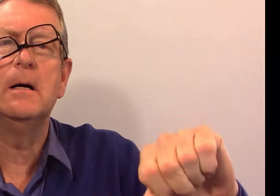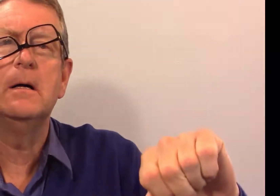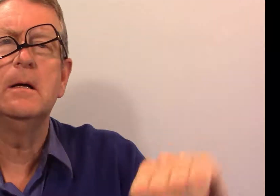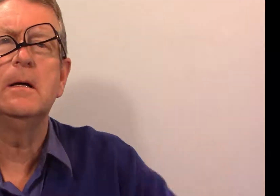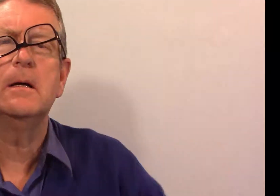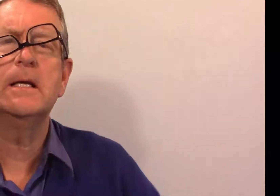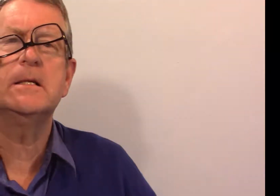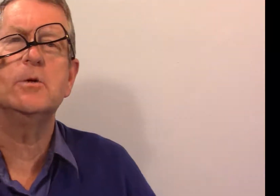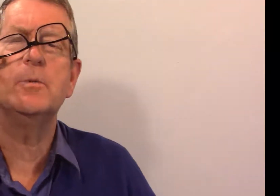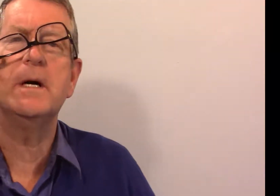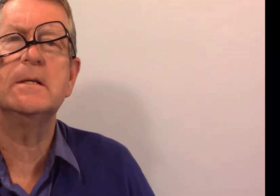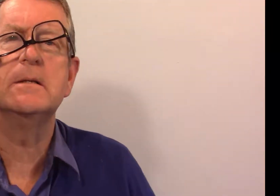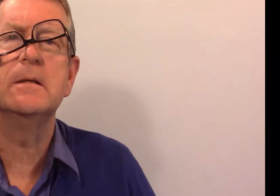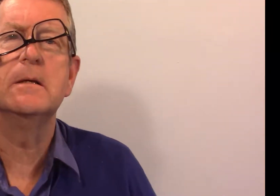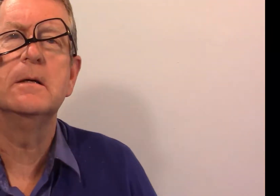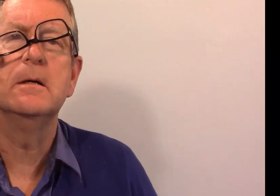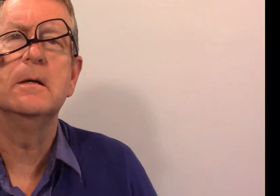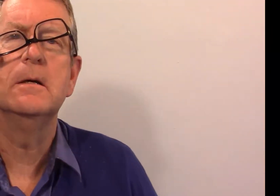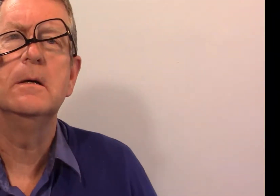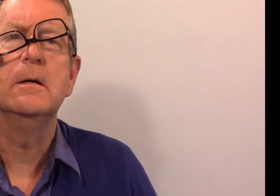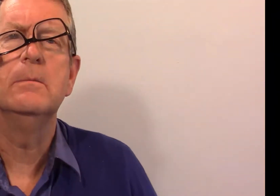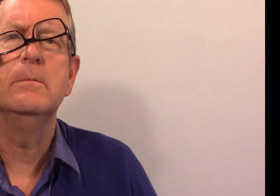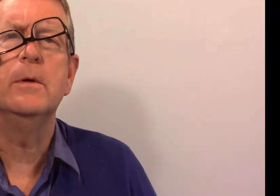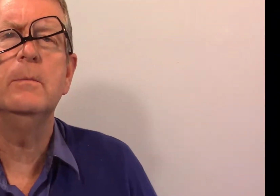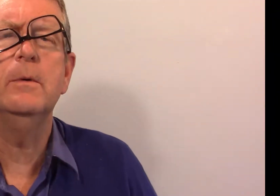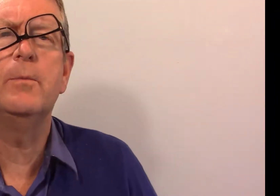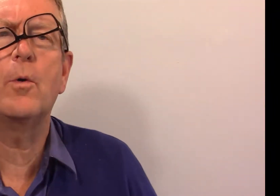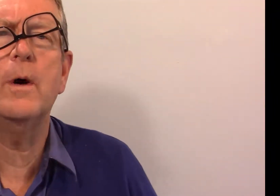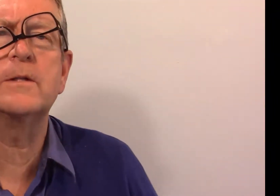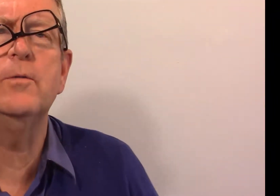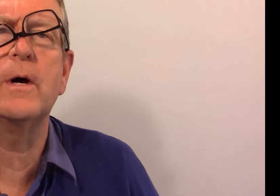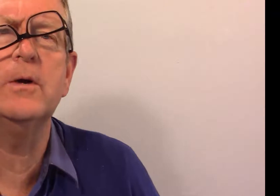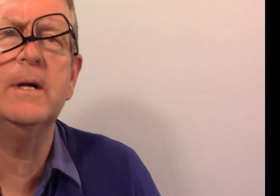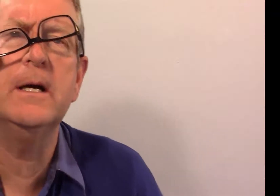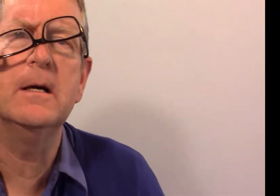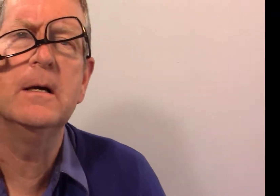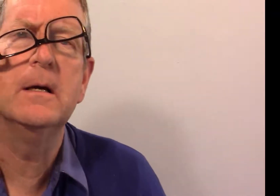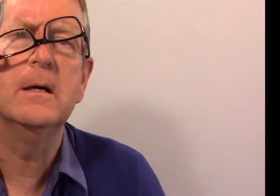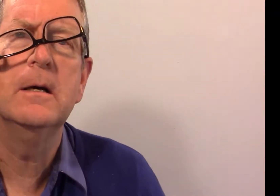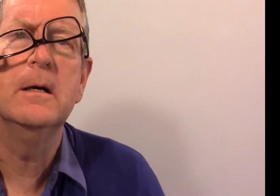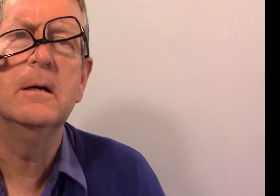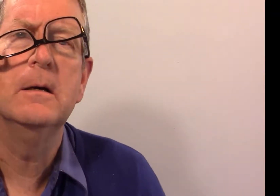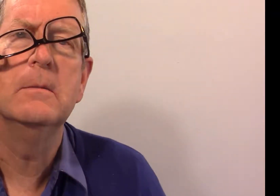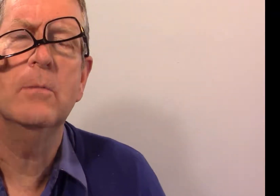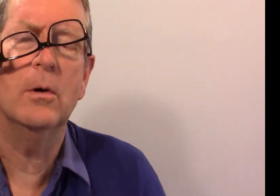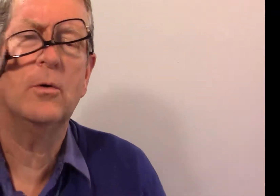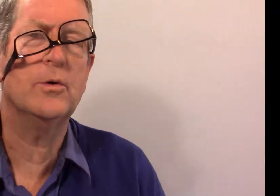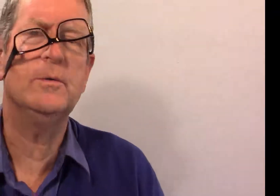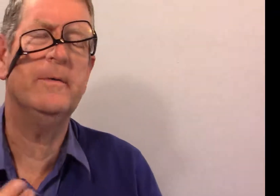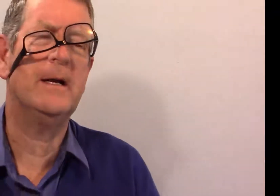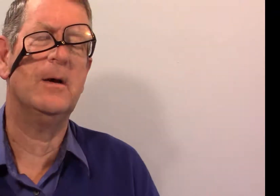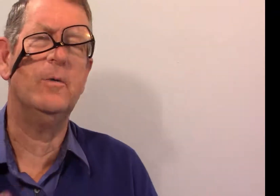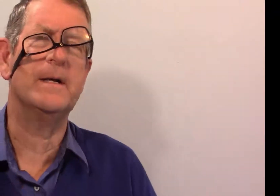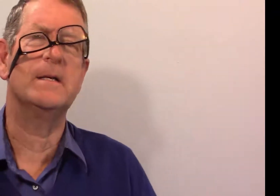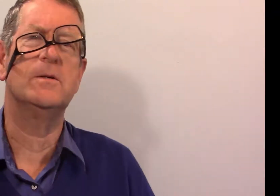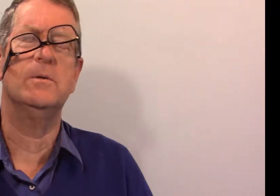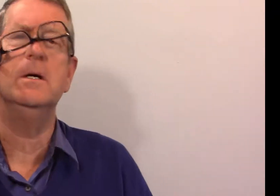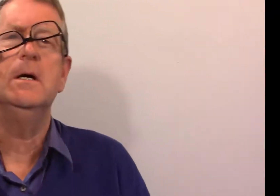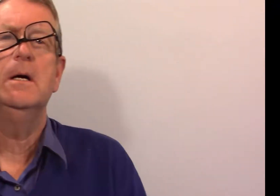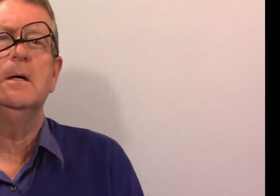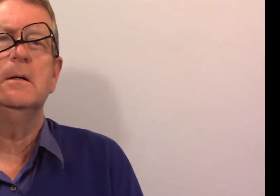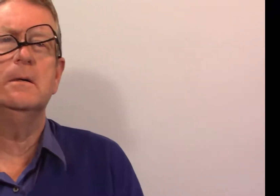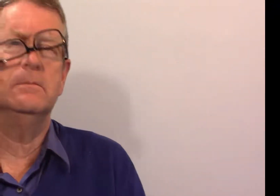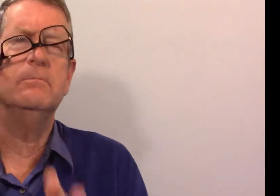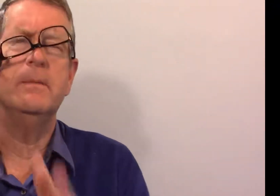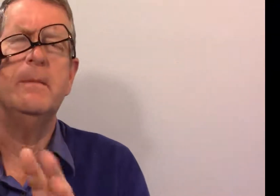Qu'est-ce qui se passe ? Mais pourquoi est-ce que vous rigolez ? Bon, on continue avec la conversation,